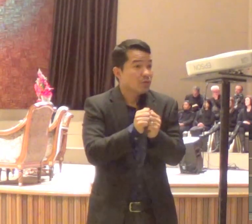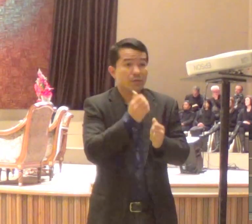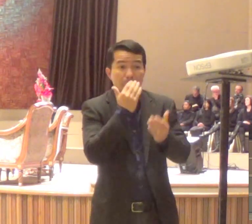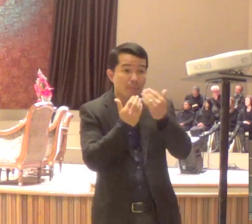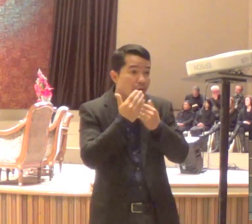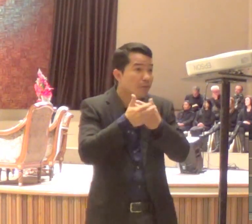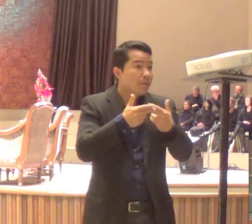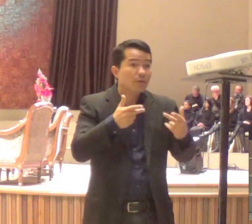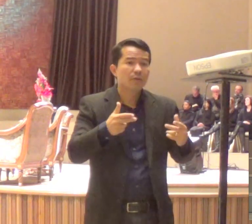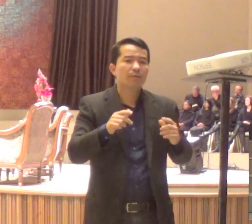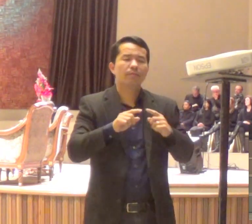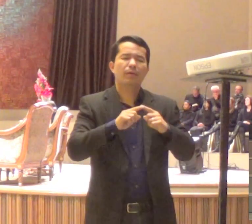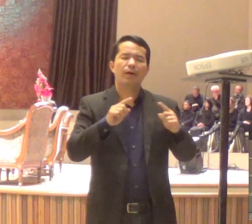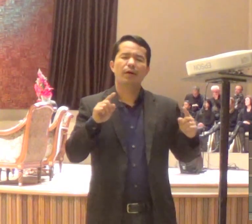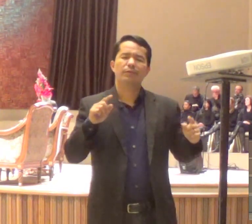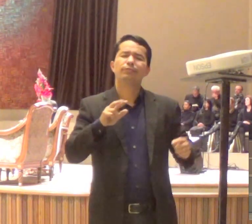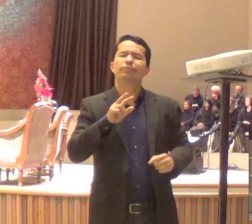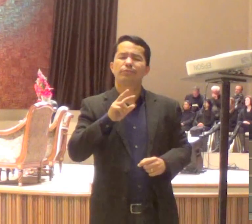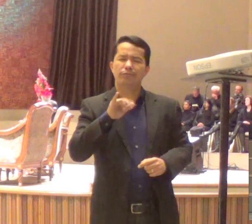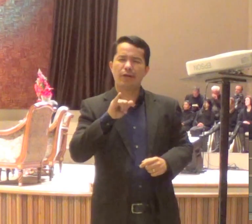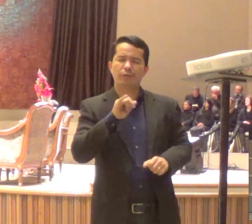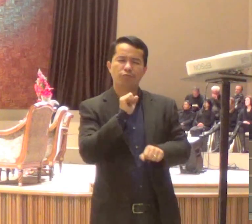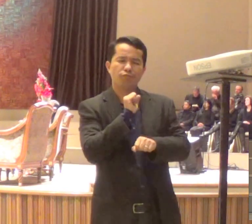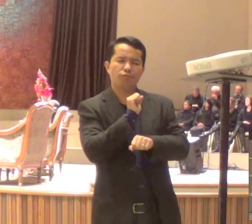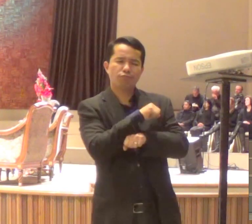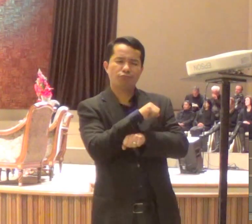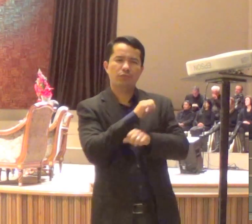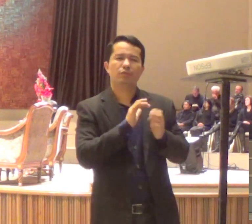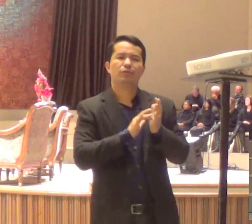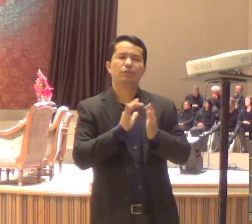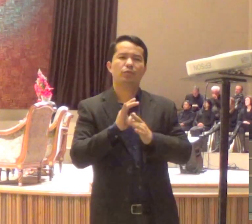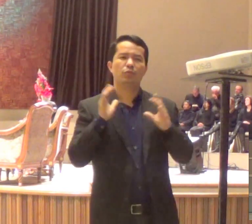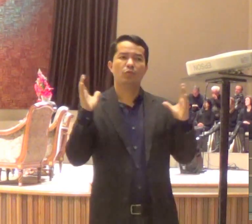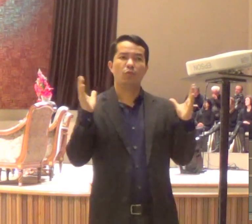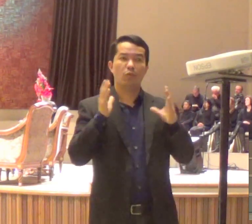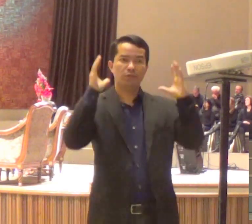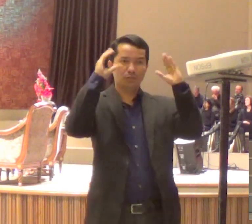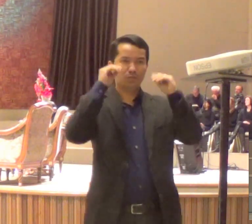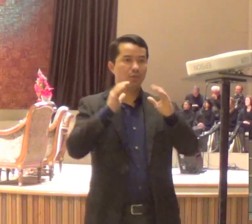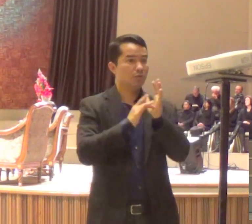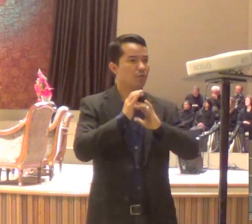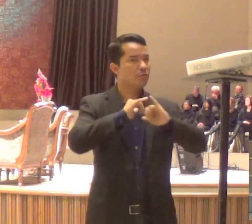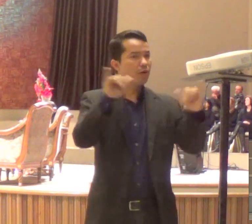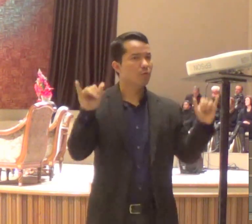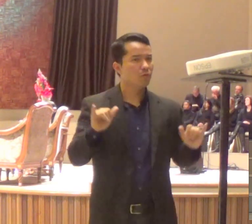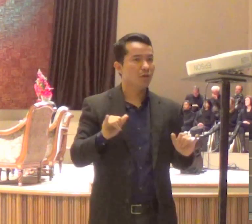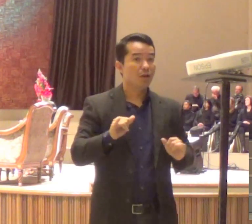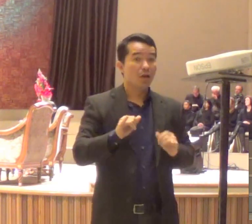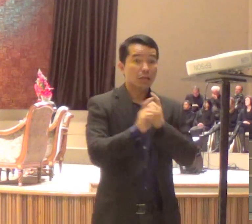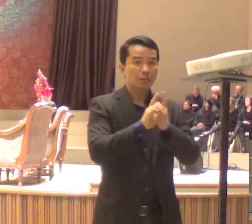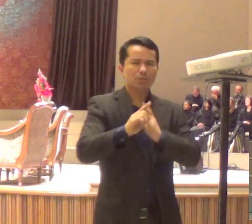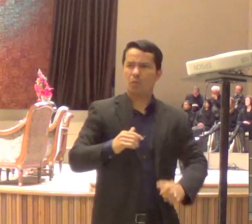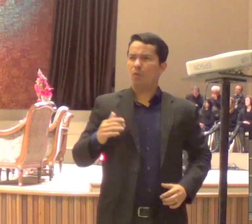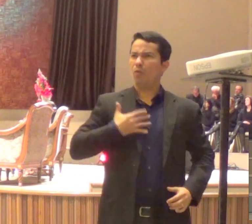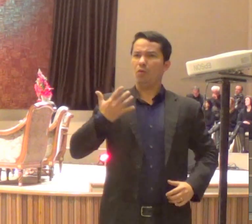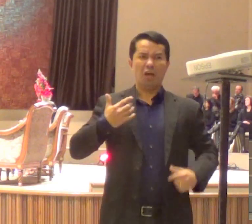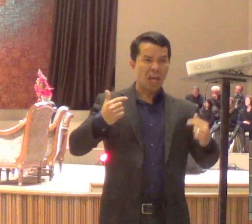se você ler o